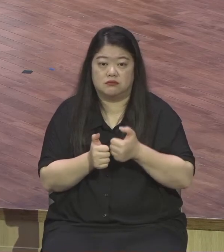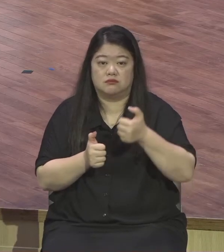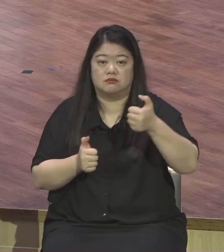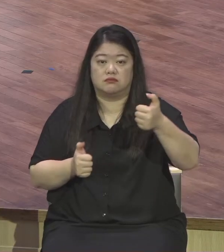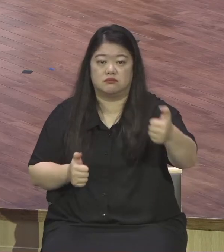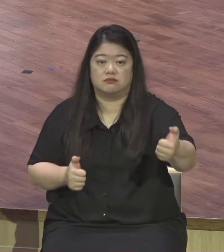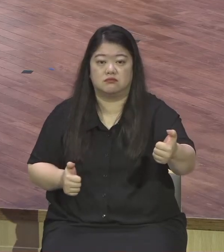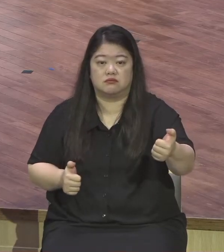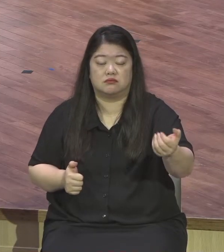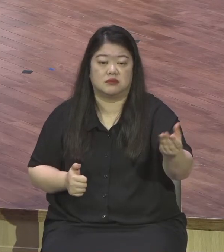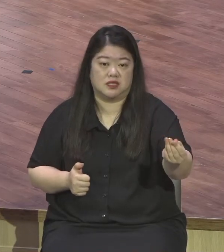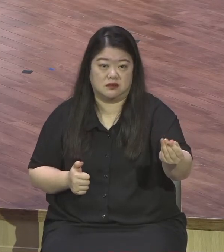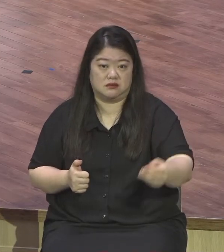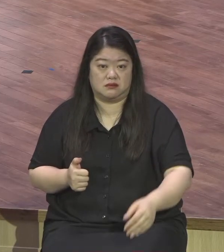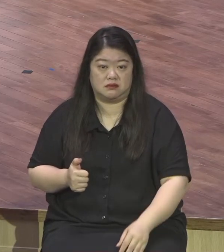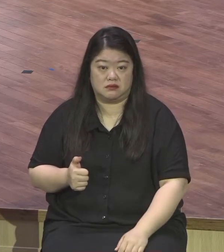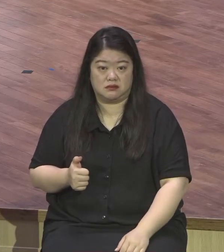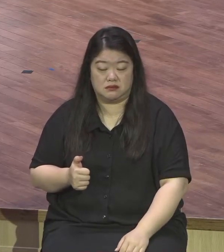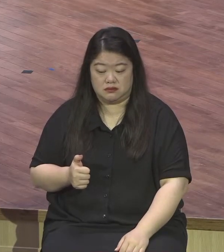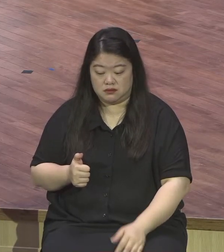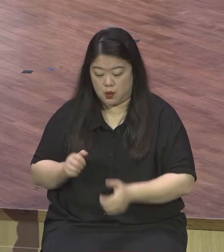앞에서 베드로 앞에 교회 성전 앞에서